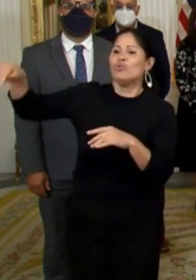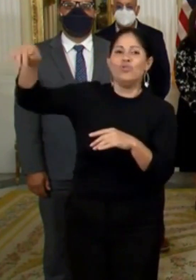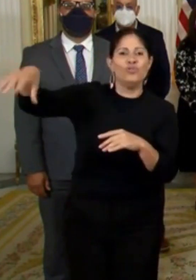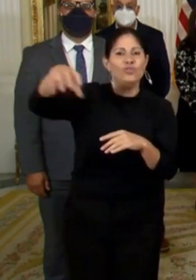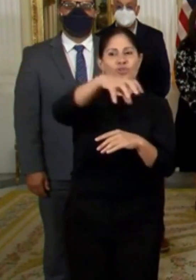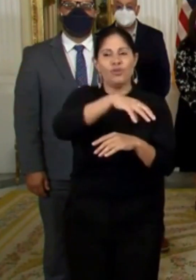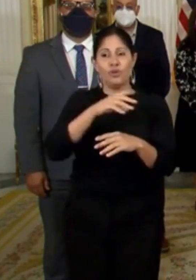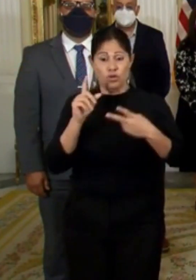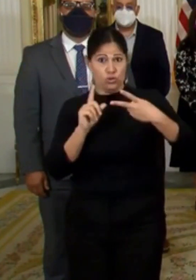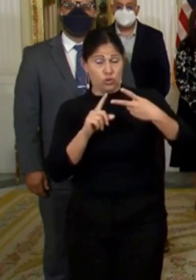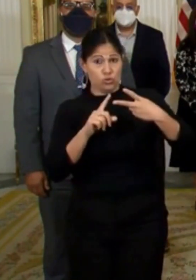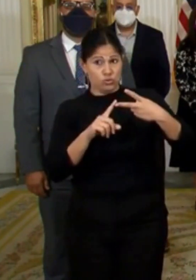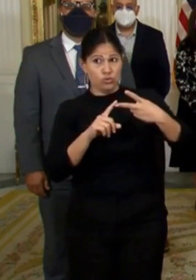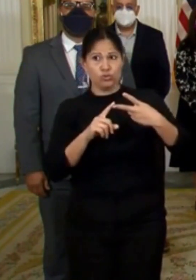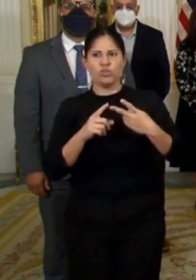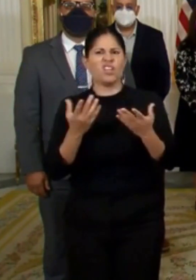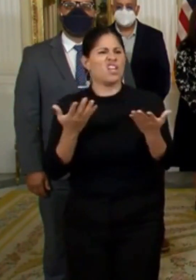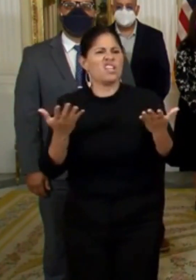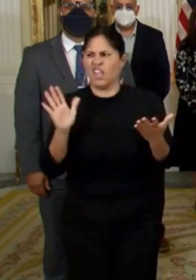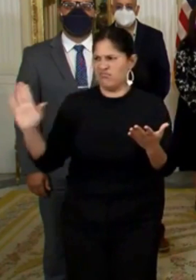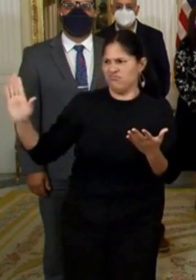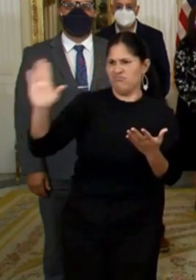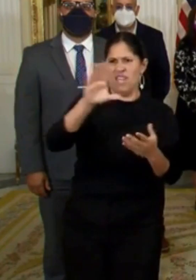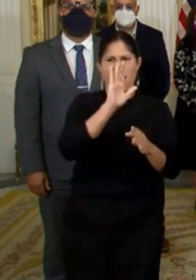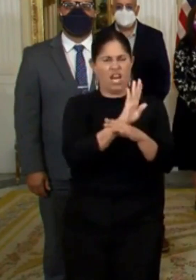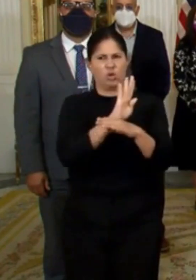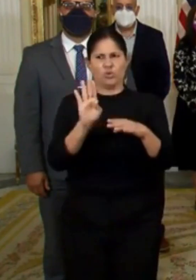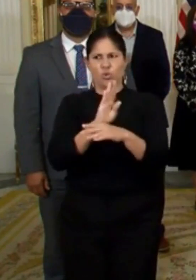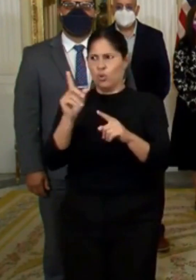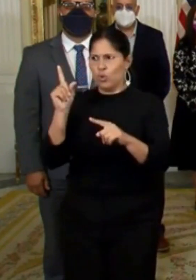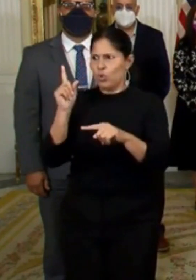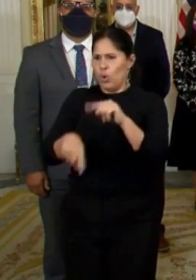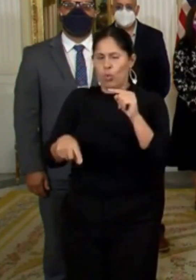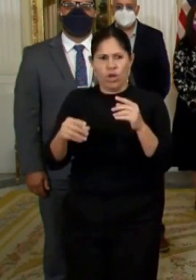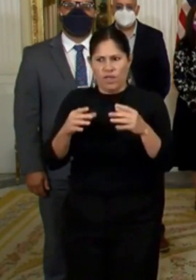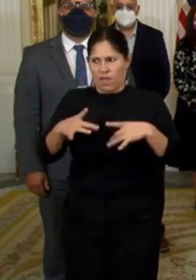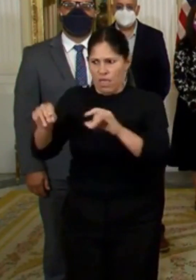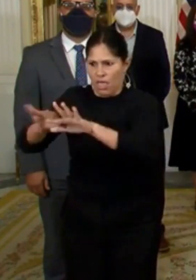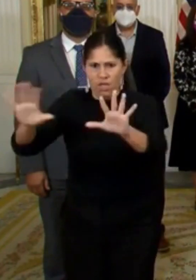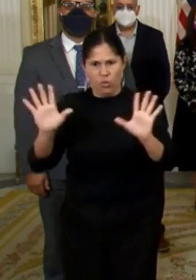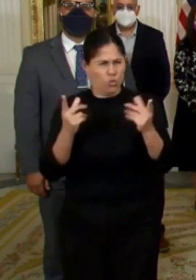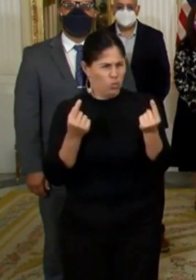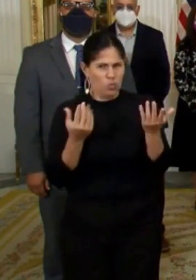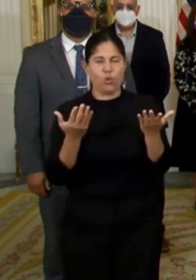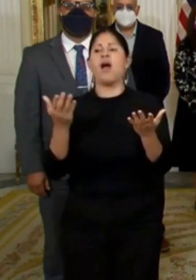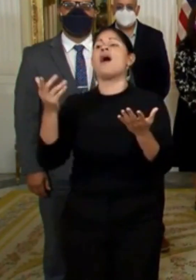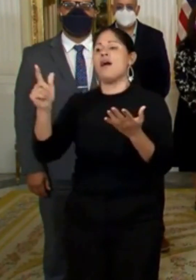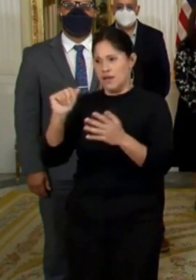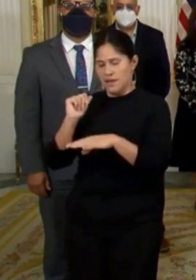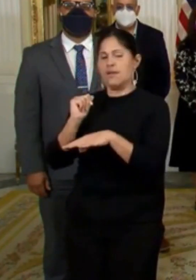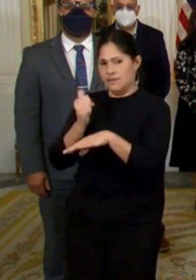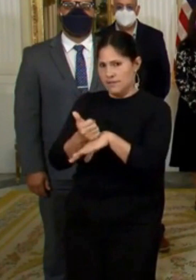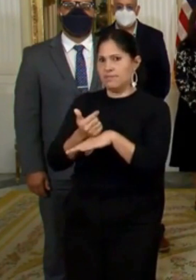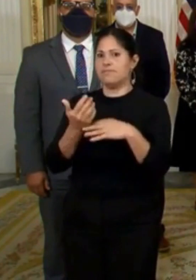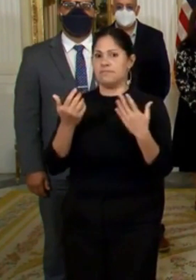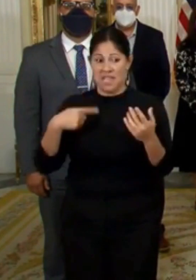¿qué actividades económicas representan menor riesgo para dar paso a una primera etapa dentro de esta emergencia? Nuestro